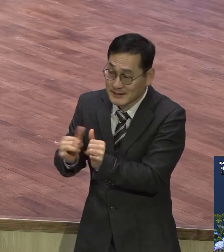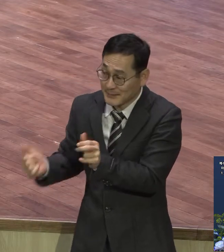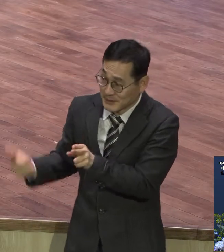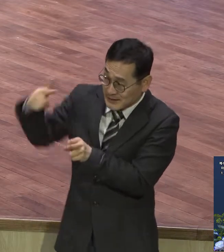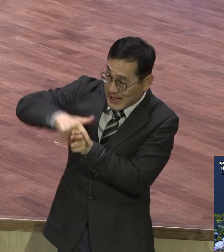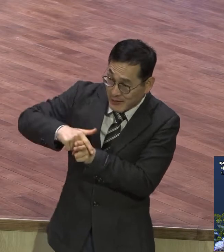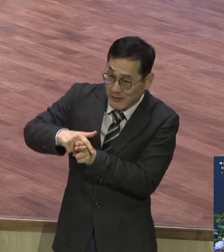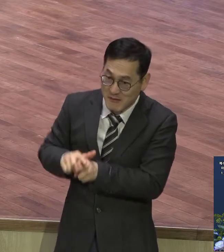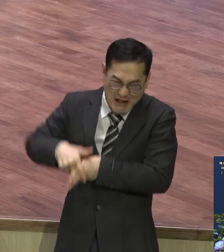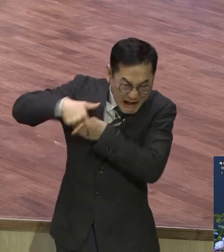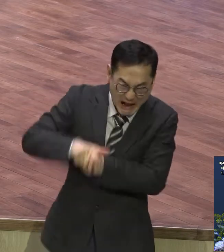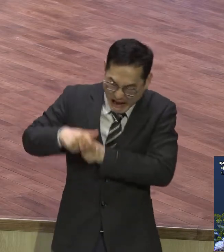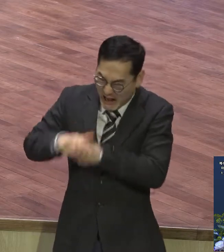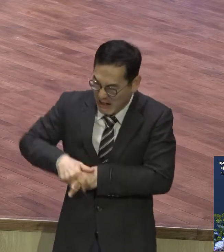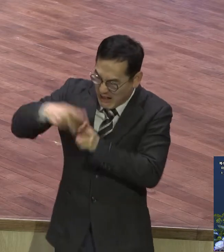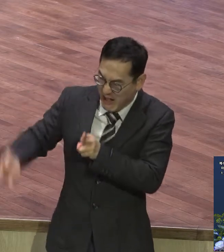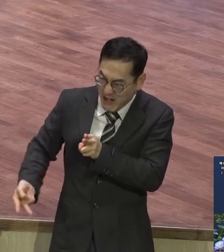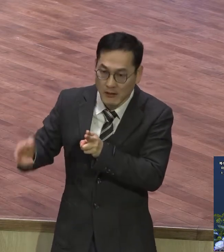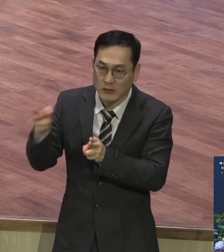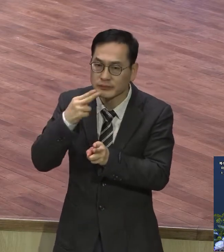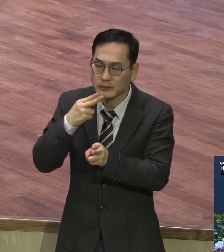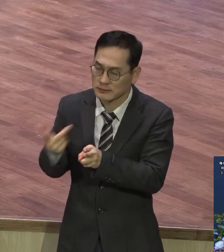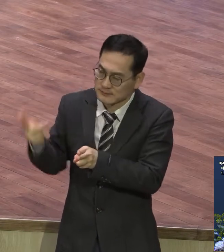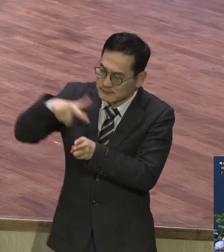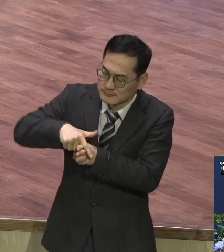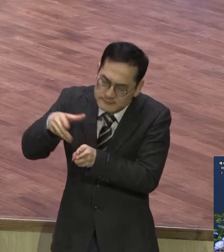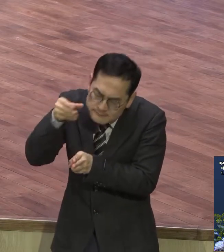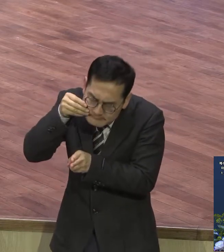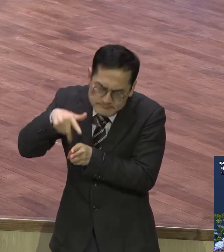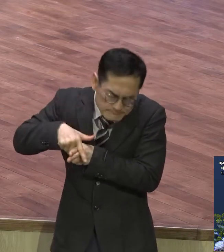듣는 그런 변화 이 온유를 말합니다.